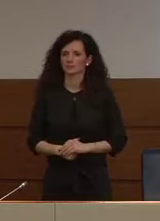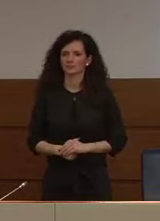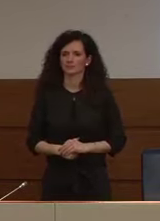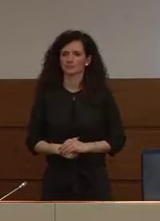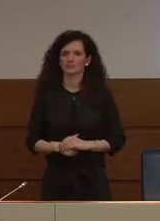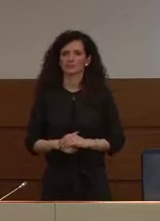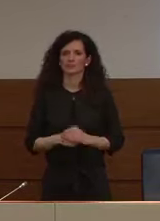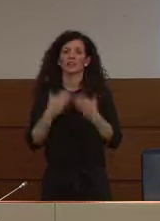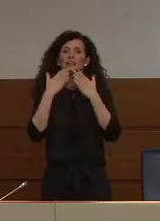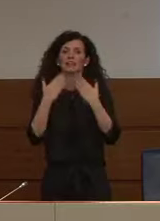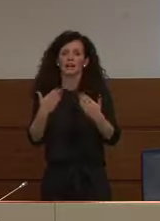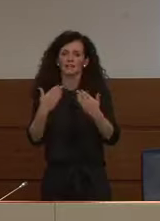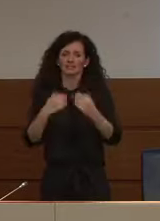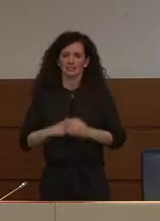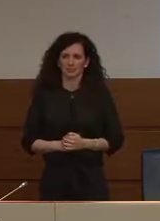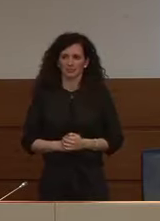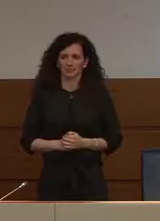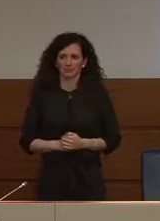grazie